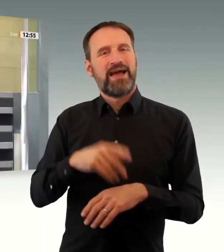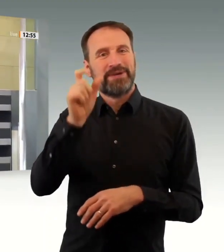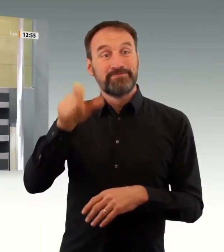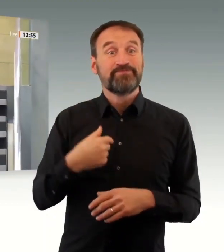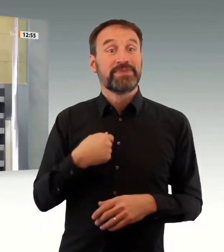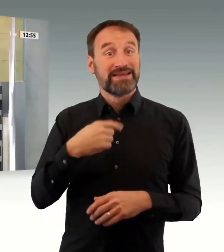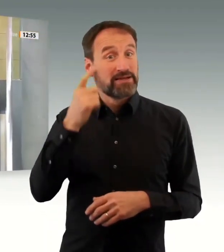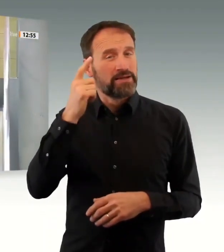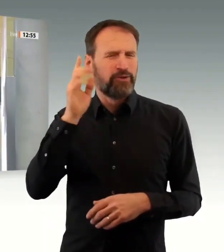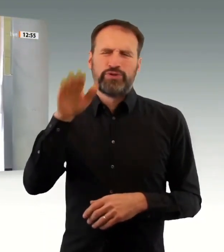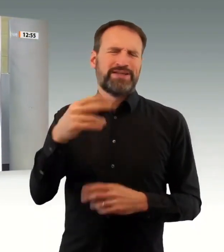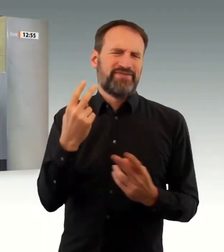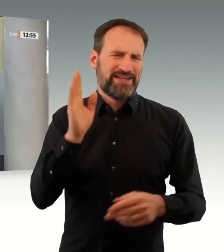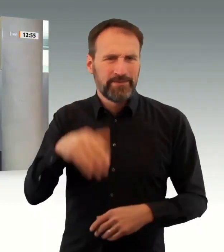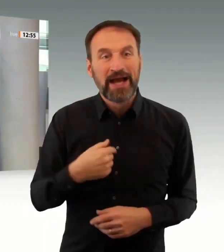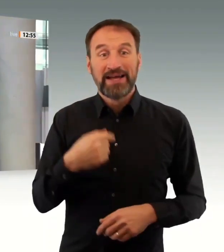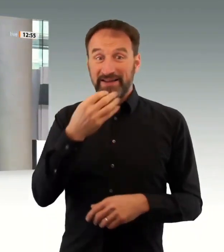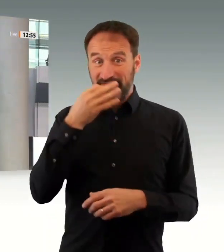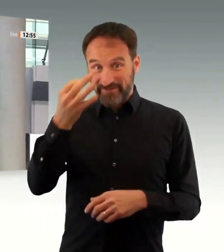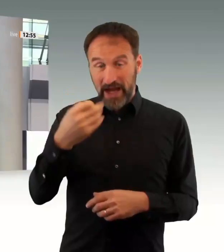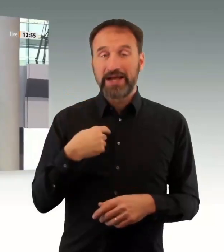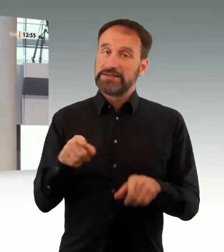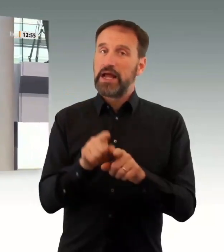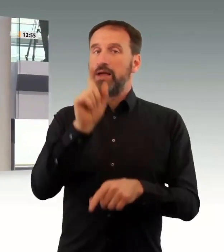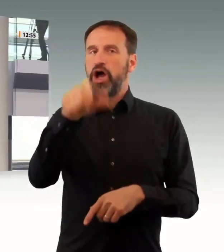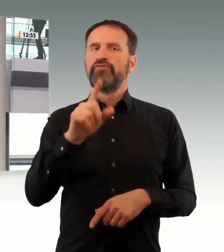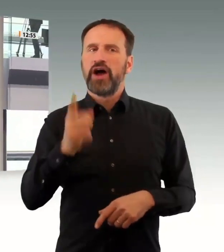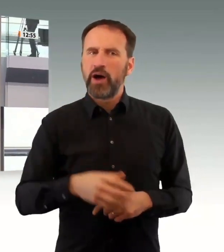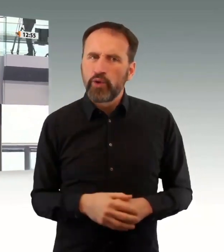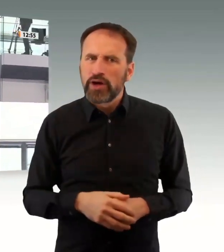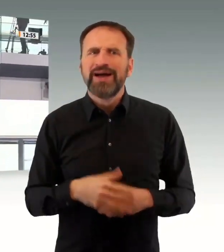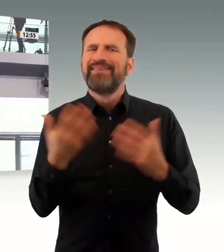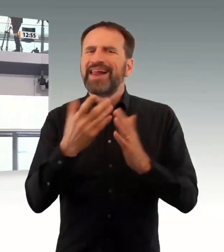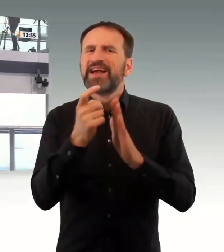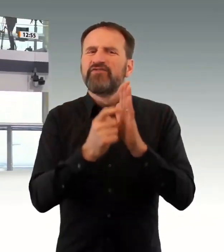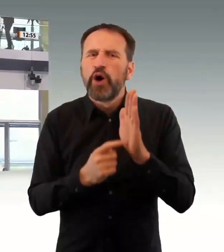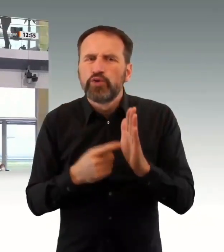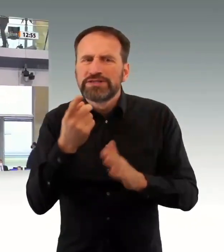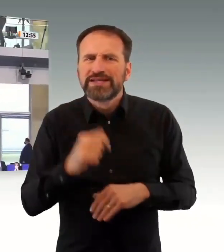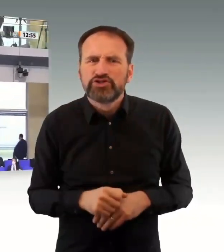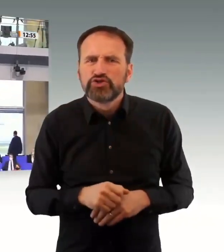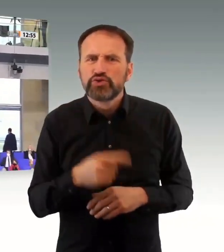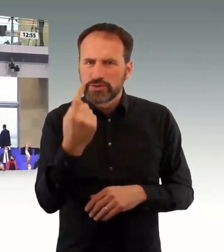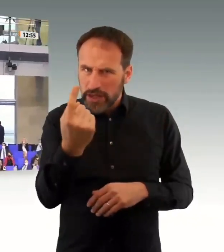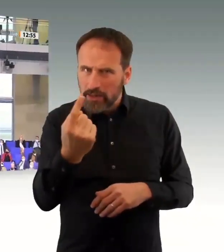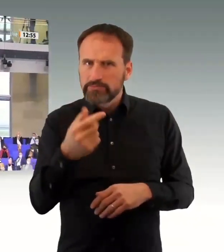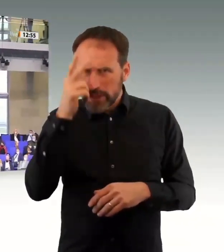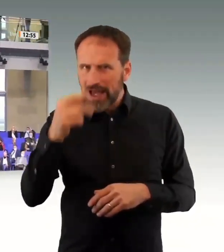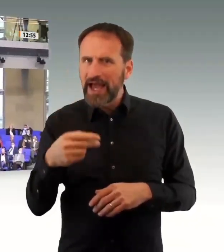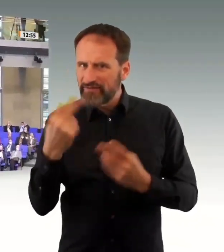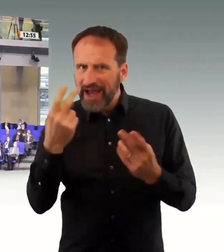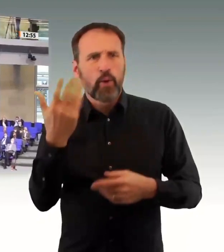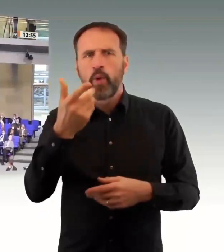Herr Kollege Hilse, ich würde immer dazu raten, sich an das geltende Gesetz zu halten. Und in §